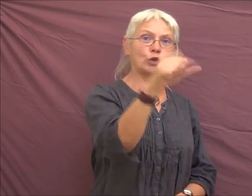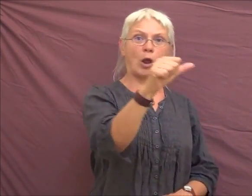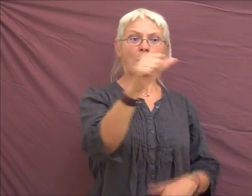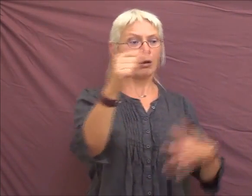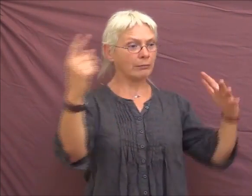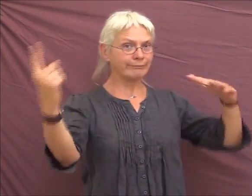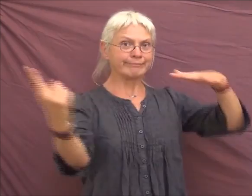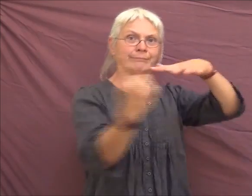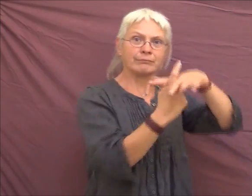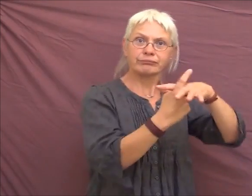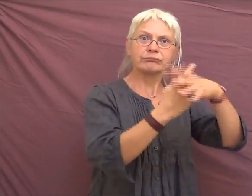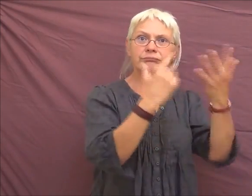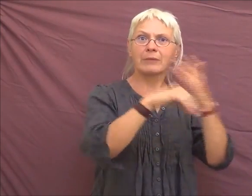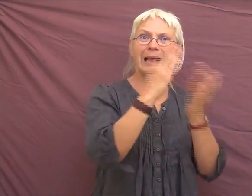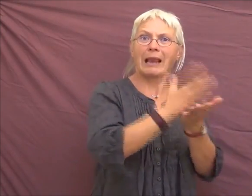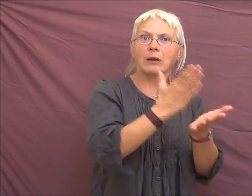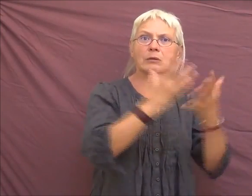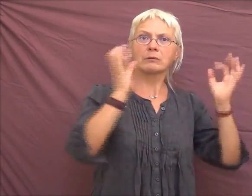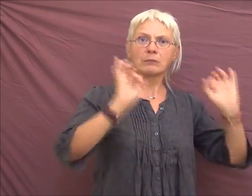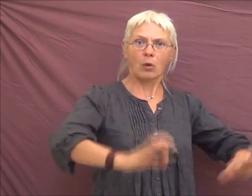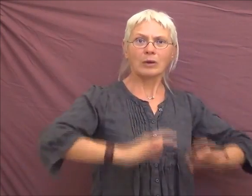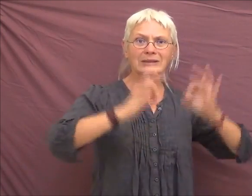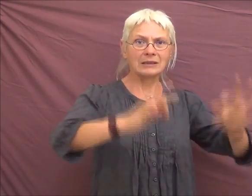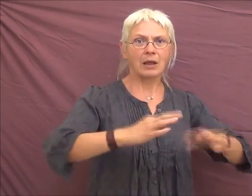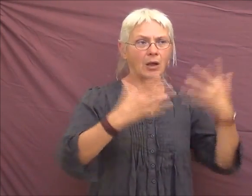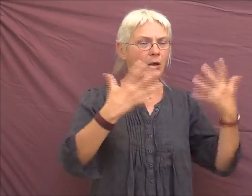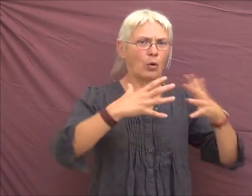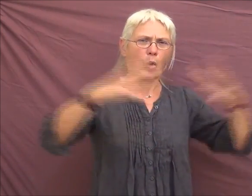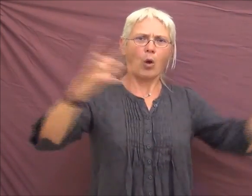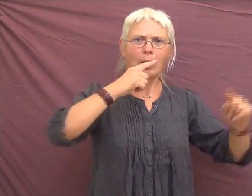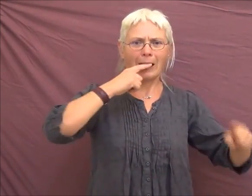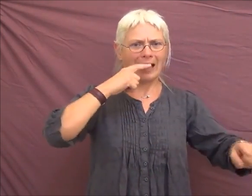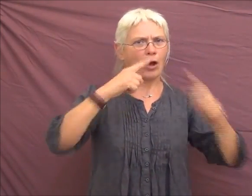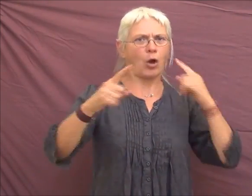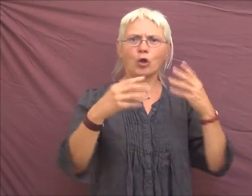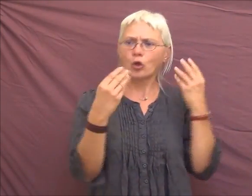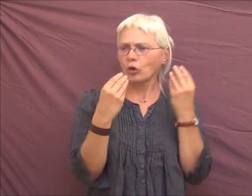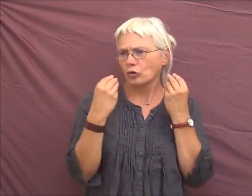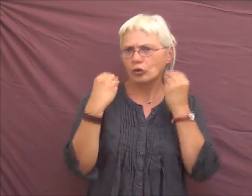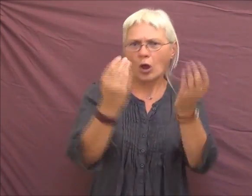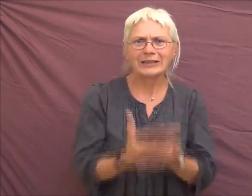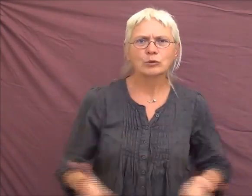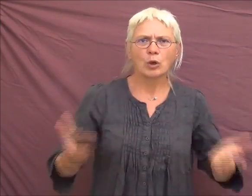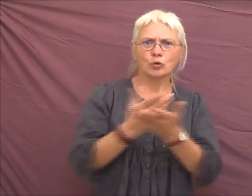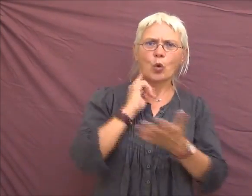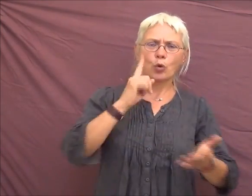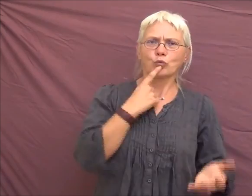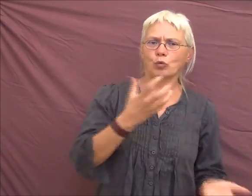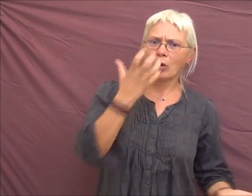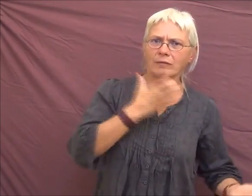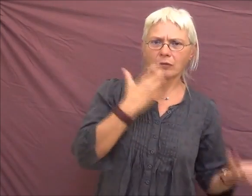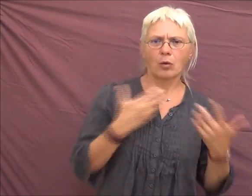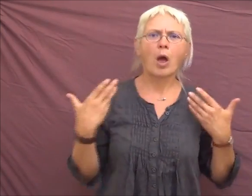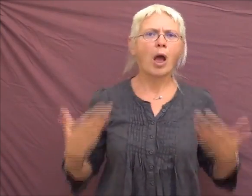'est une grave erreur qui a vraiment empiré la situation des sourds, et toutes les réponses qu'on a aujourd'hui sont absolument inadaptées.